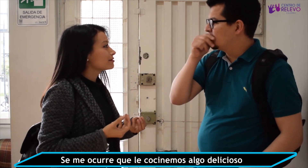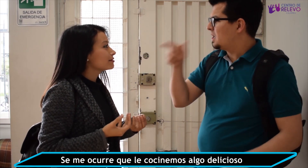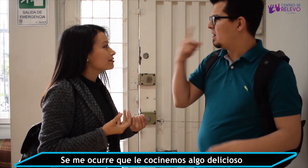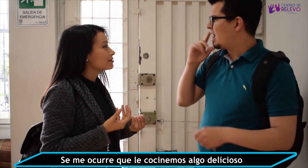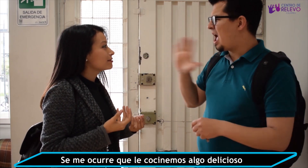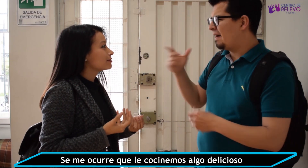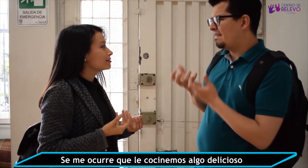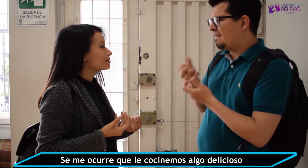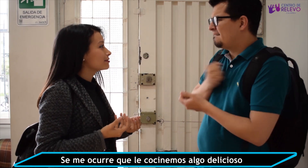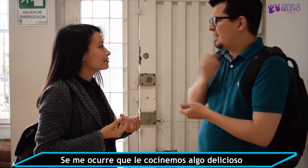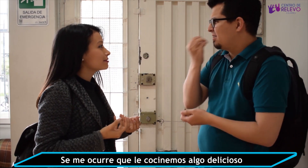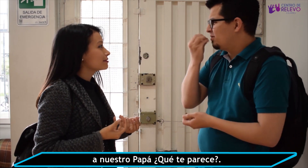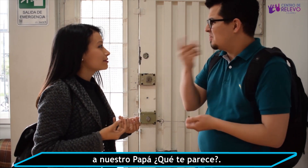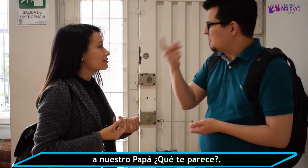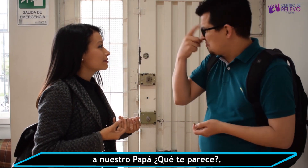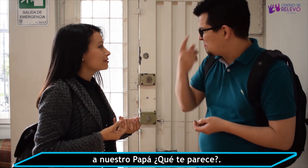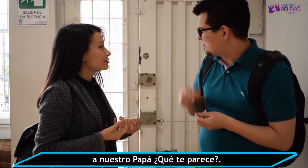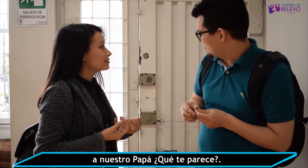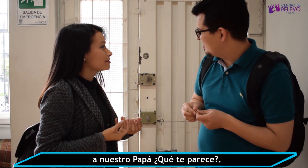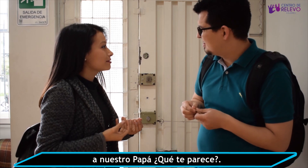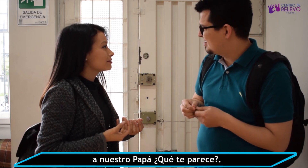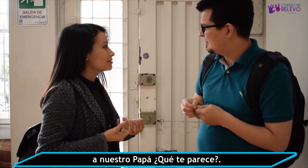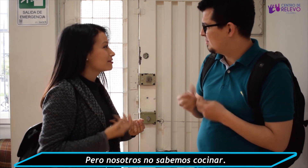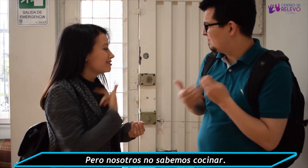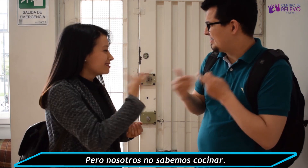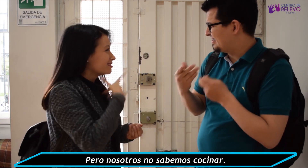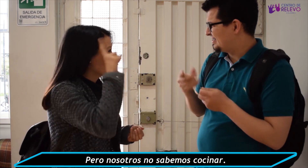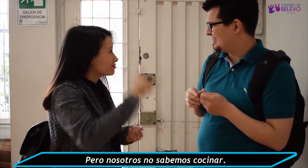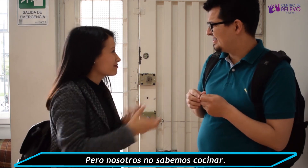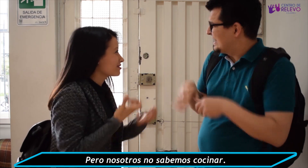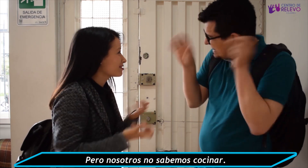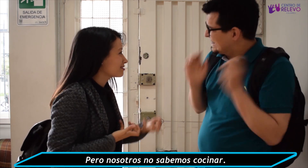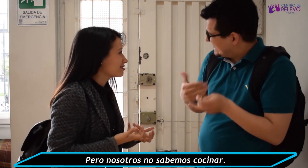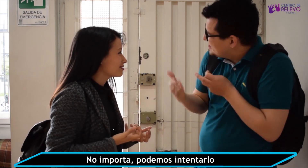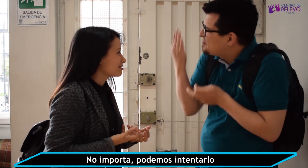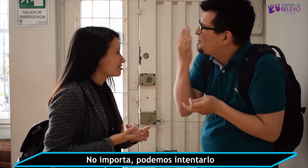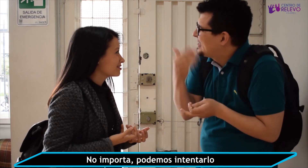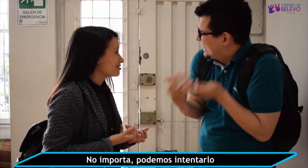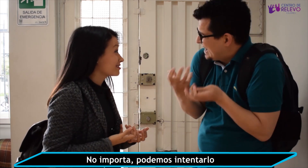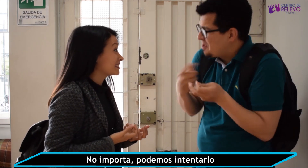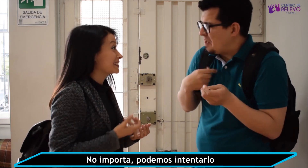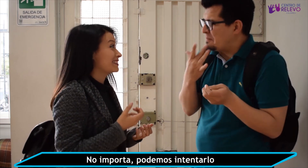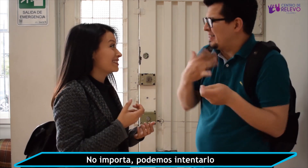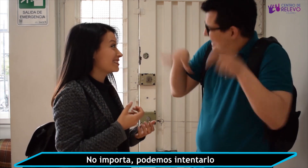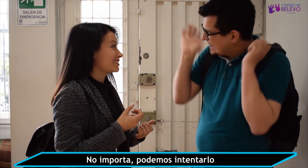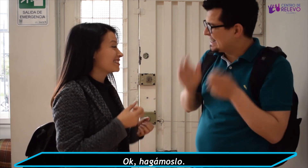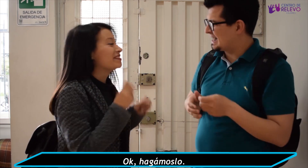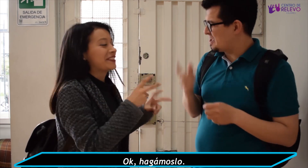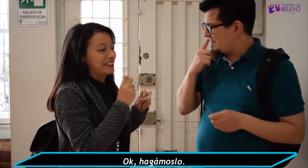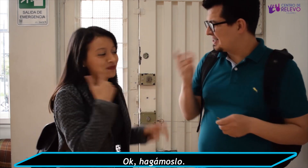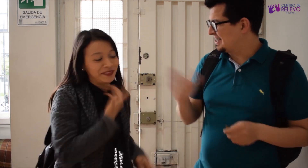cocinemos algo delicioso a nuestro papá. ¿Qué te parece? Pero nosotros no sabemos cocinar. No importa, podemos intentarlo. Ok, hagámoslo.